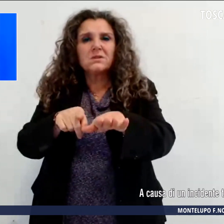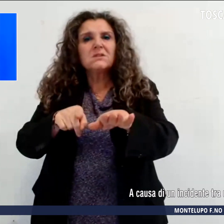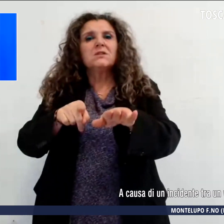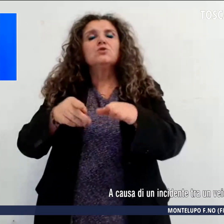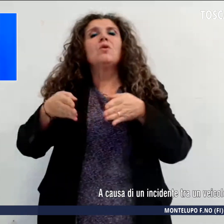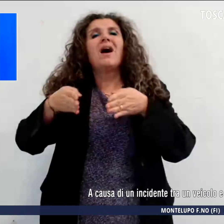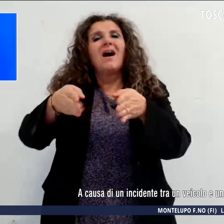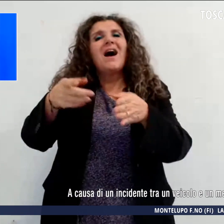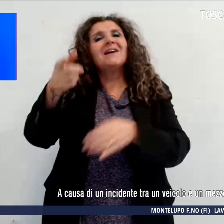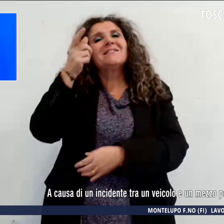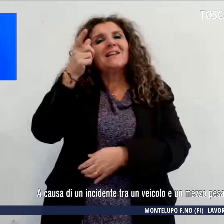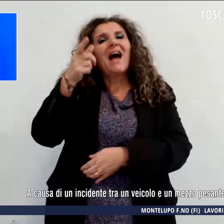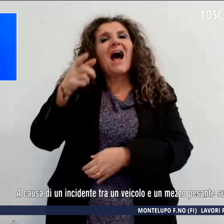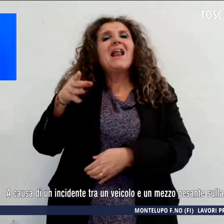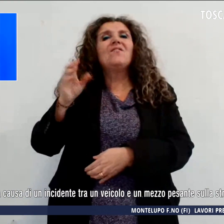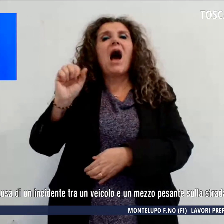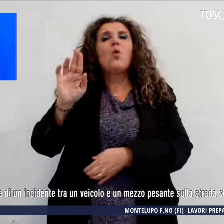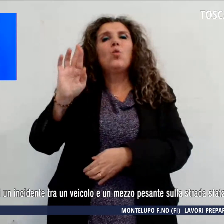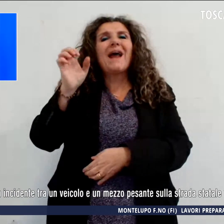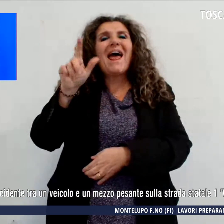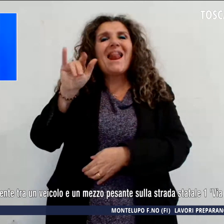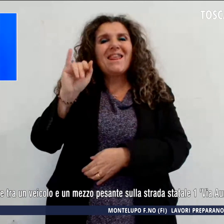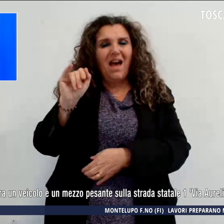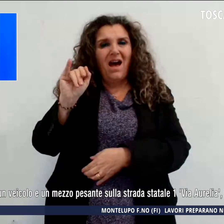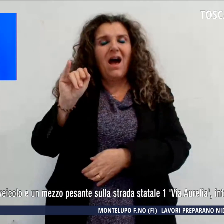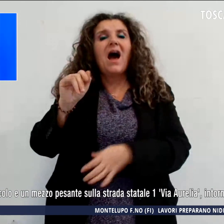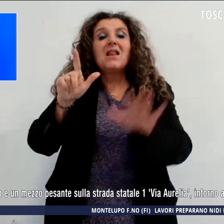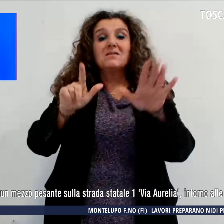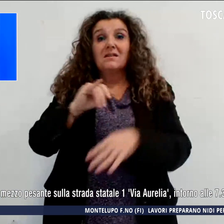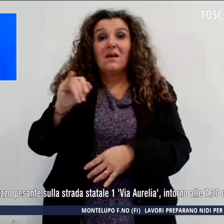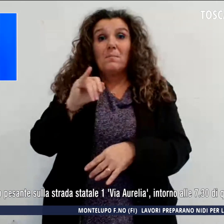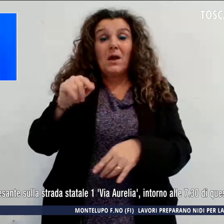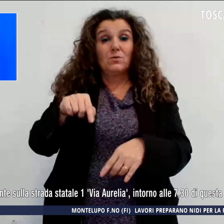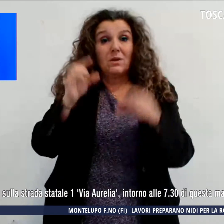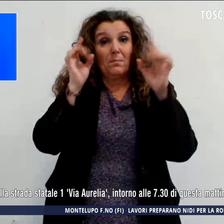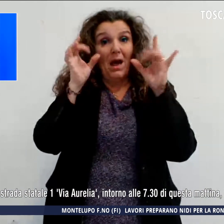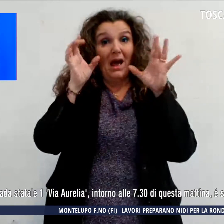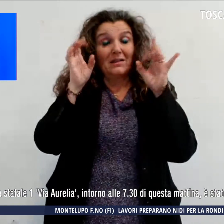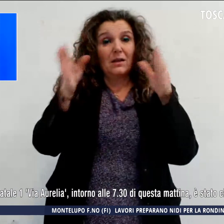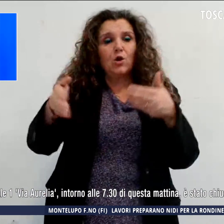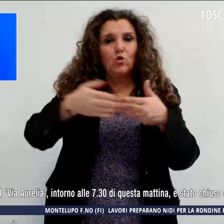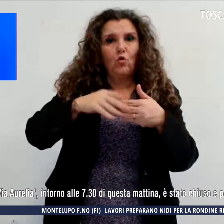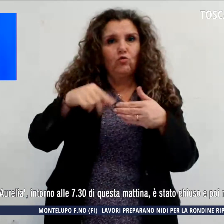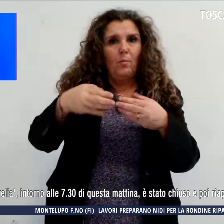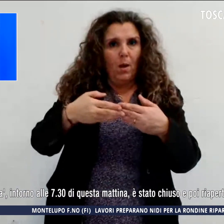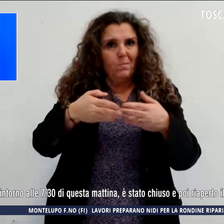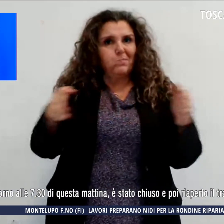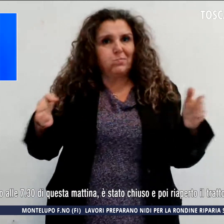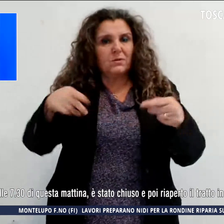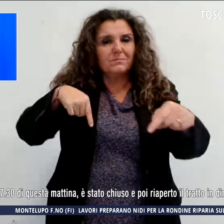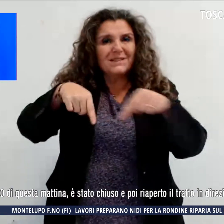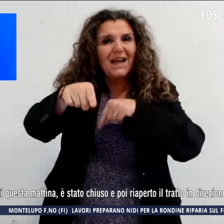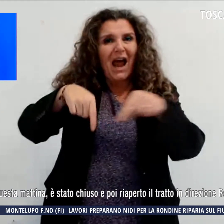Aurelia, intorno alle 7.30 di questa mattina è stato chiuso e poi riaperto il tratto in direzione